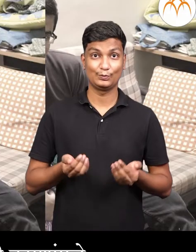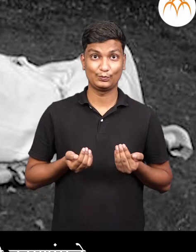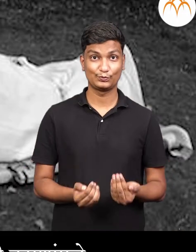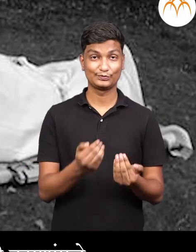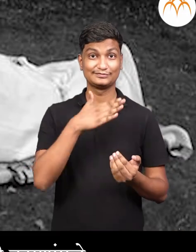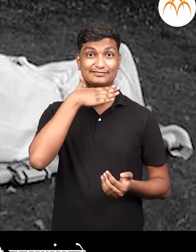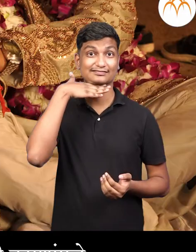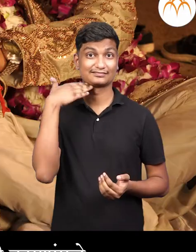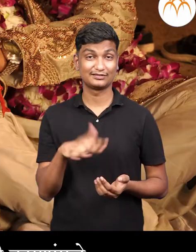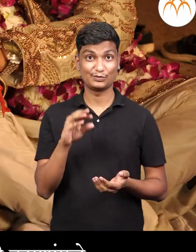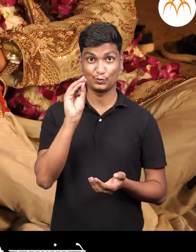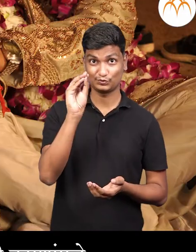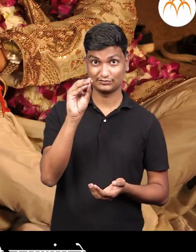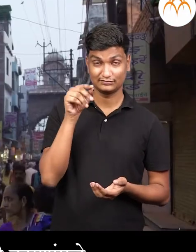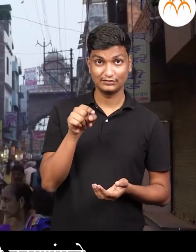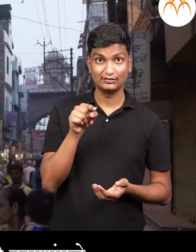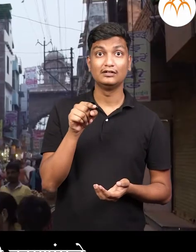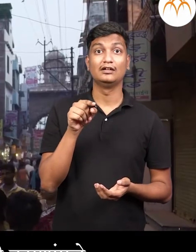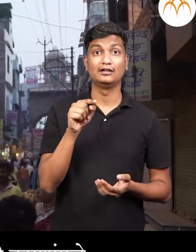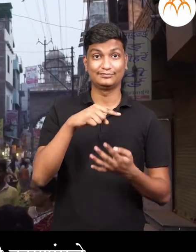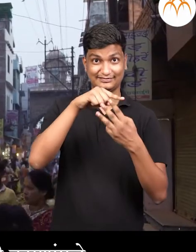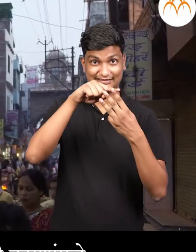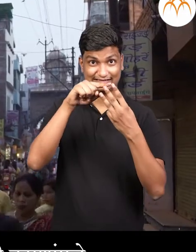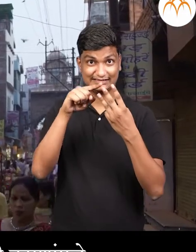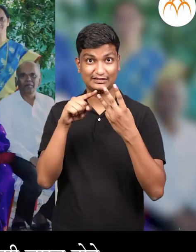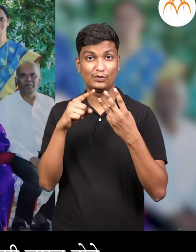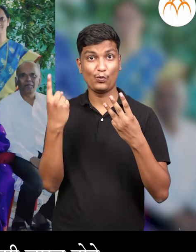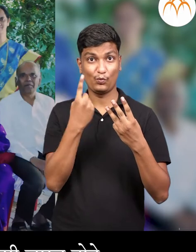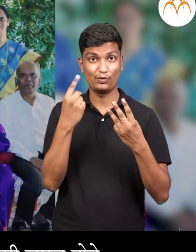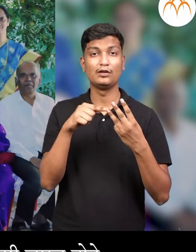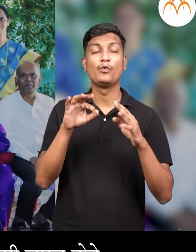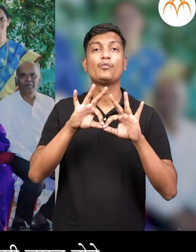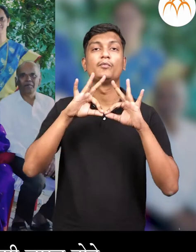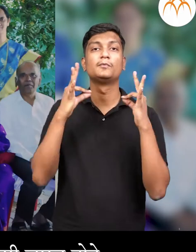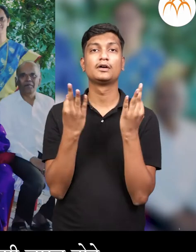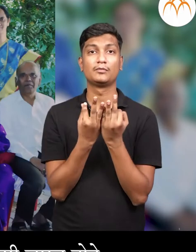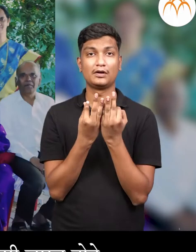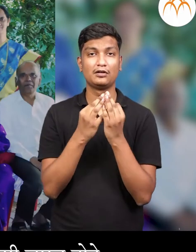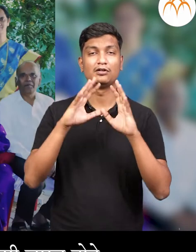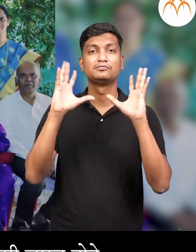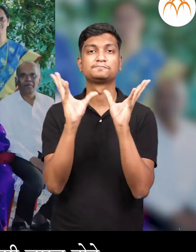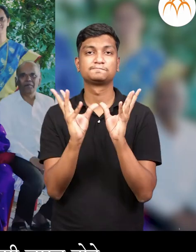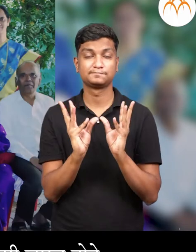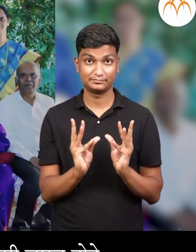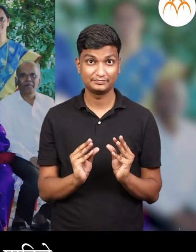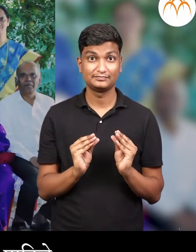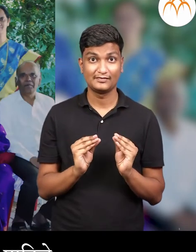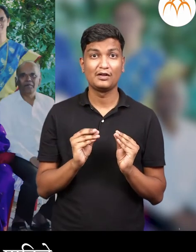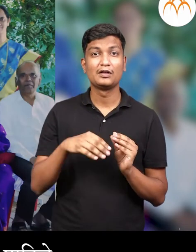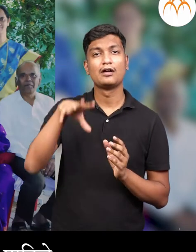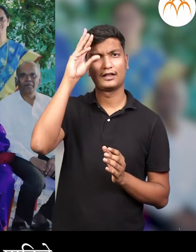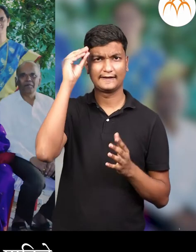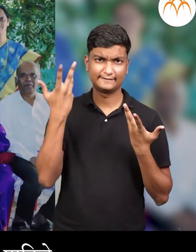जन्म, मृत्यू, लग्न, आशा काही कारणान मुले, कुटुम बातिल सदस्यनची संख्या कमी जास्तो होते, है